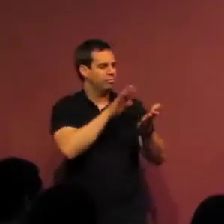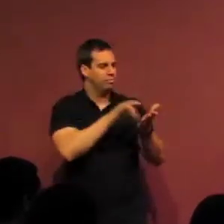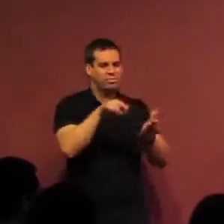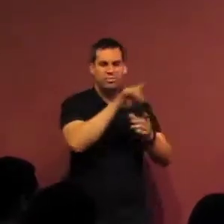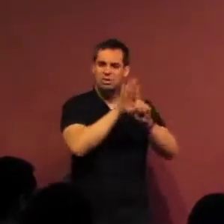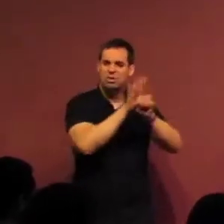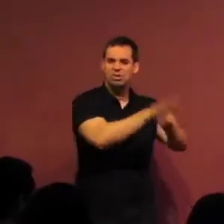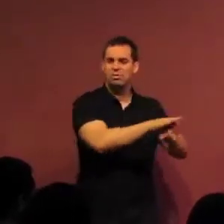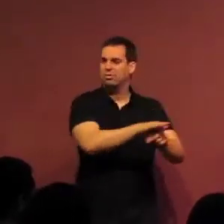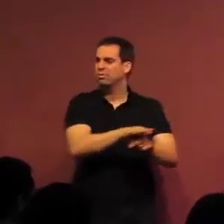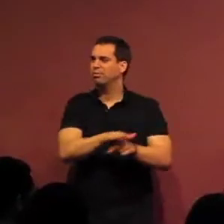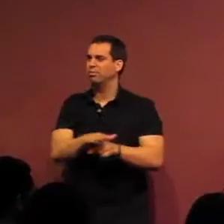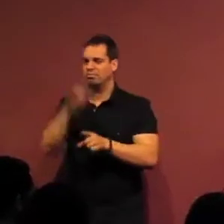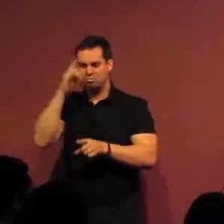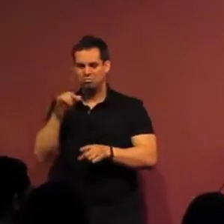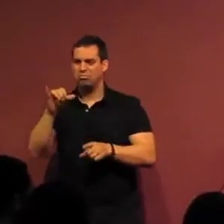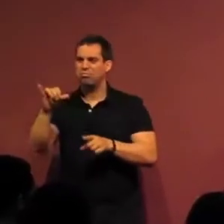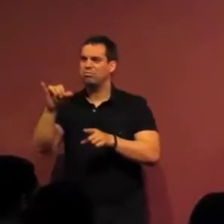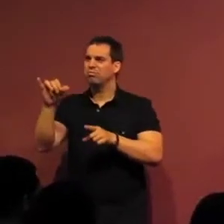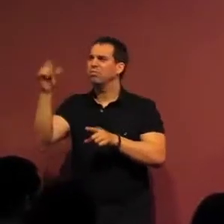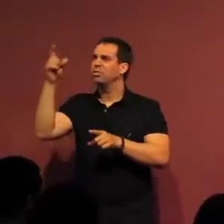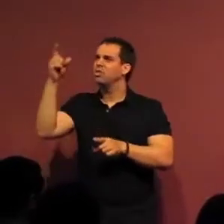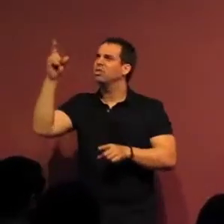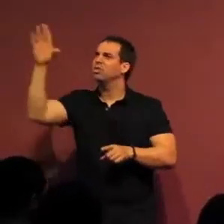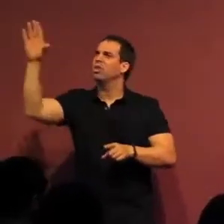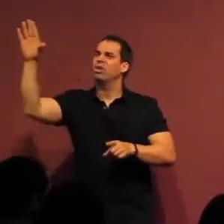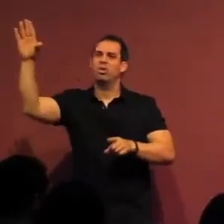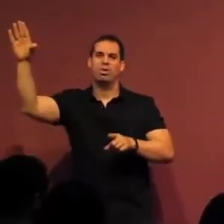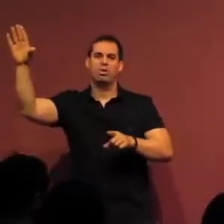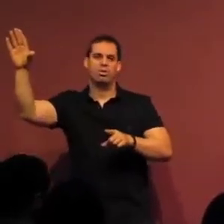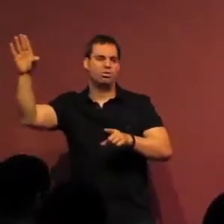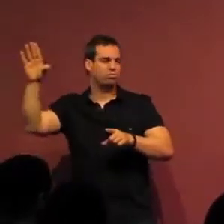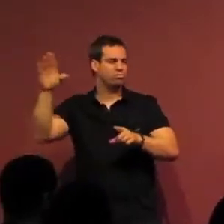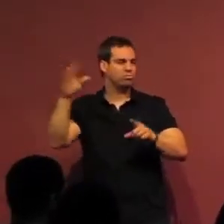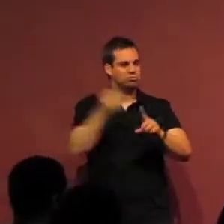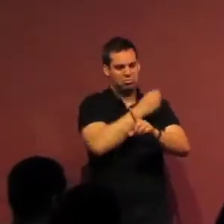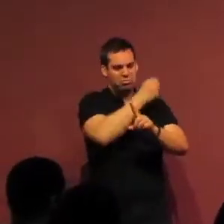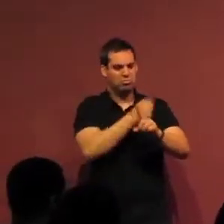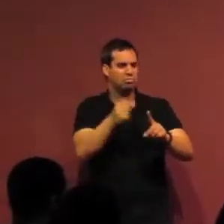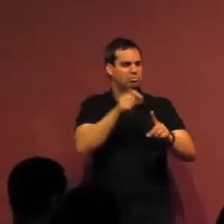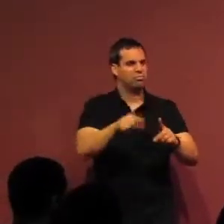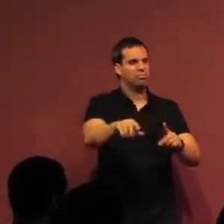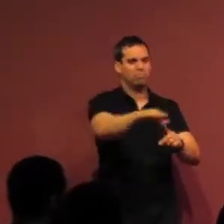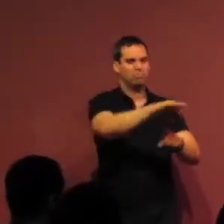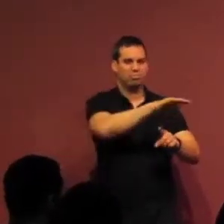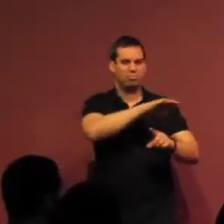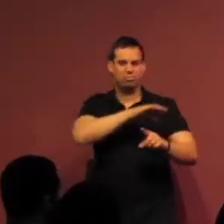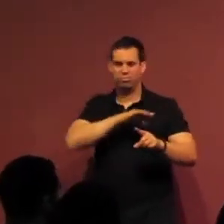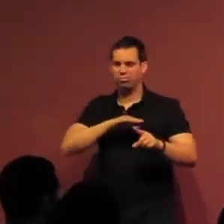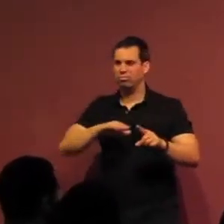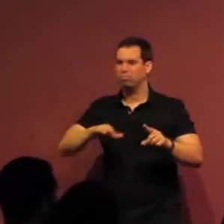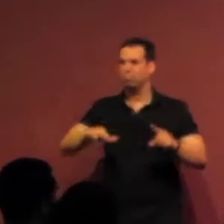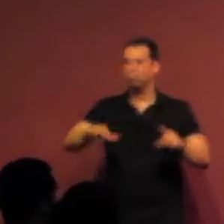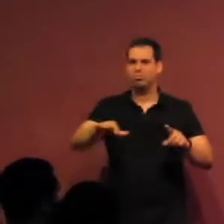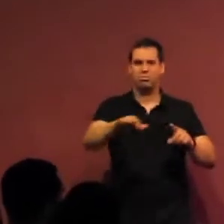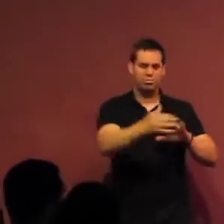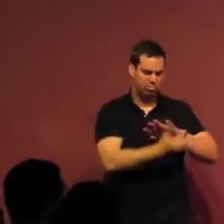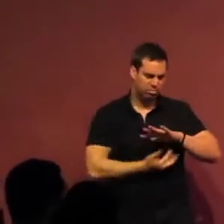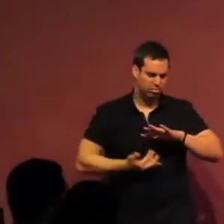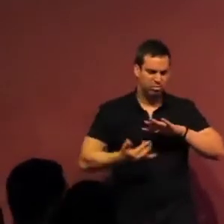eternizador de dioses del ocaso, un divertido con trato y lente cuela, que